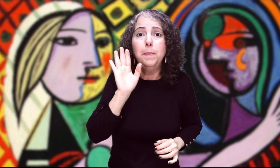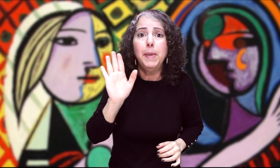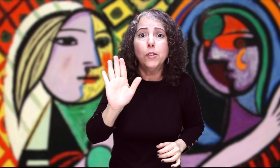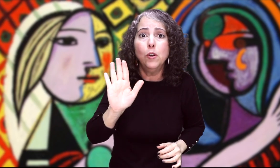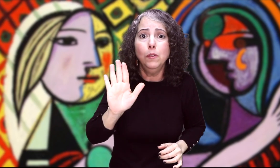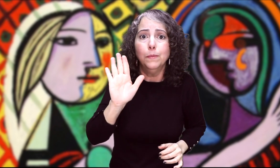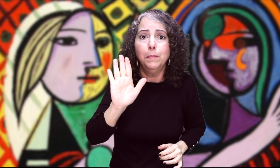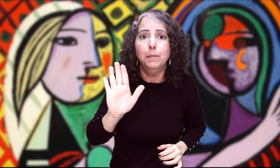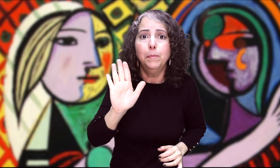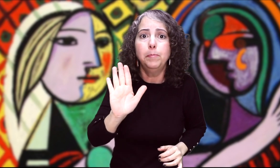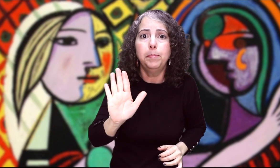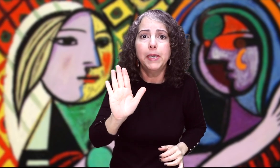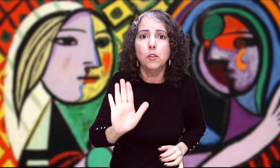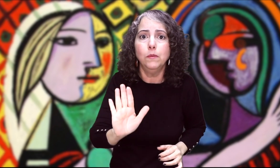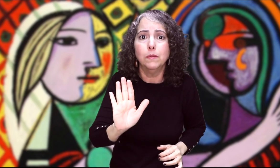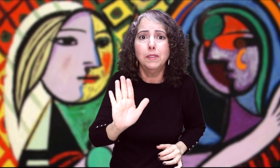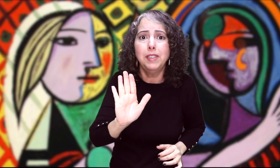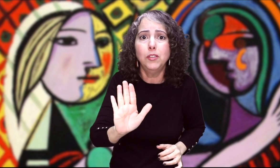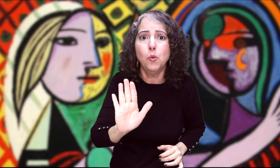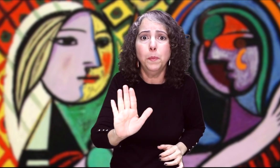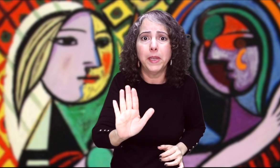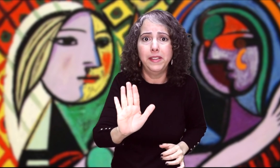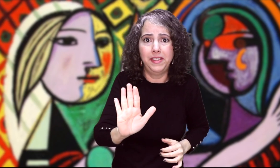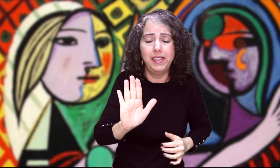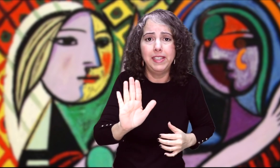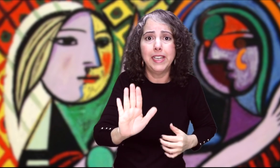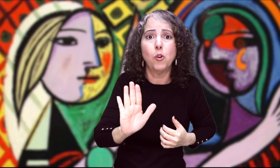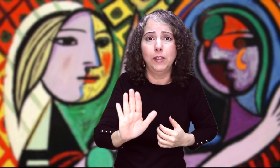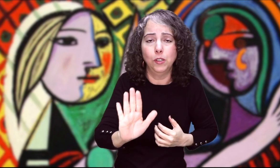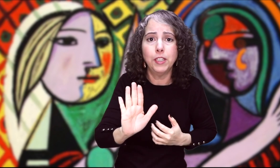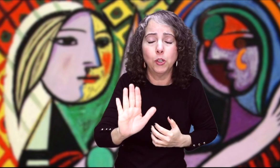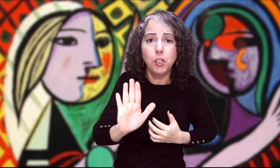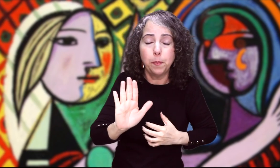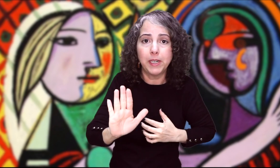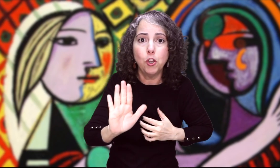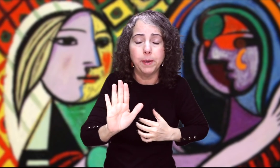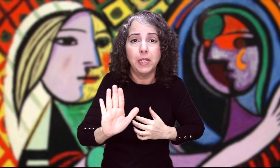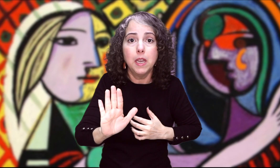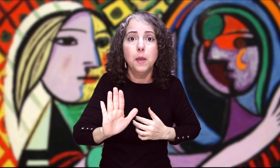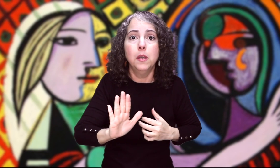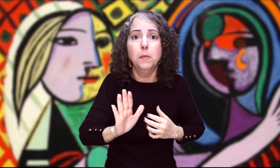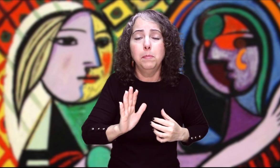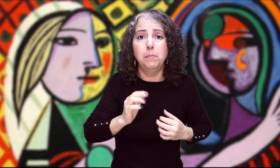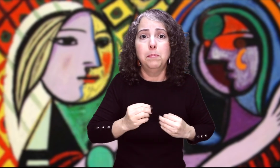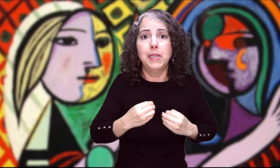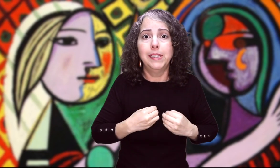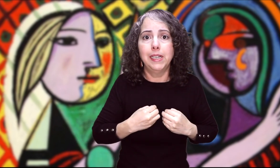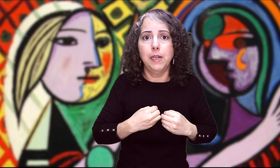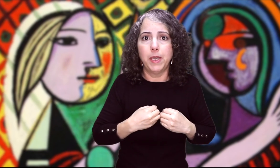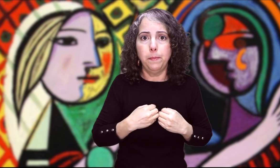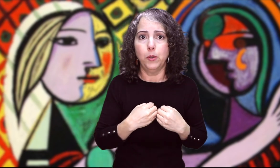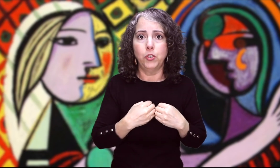Perdón Perdón Disculpe De corazón se lo digo Perdóneme Pensé que era mi esposa